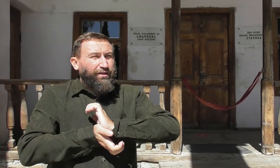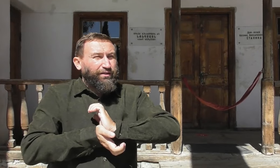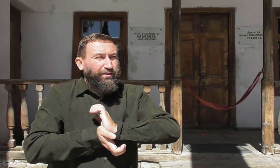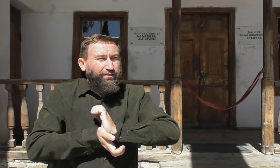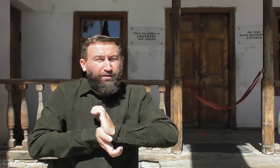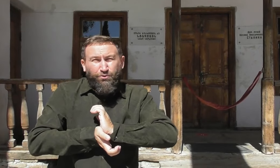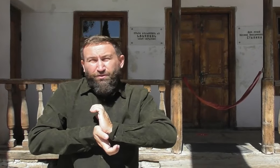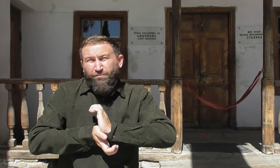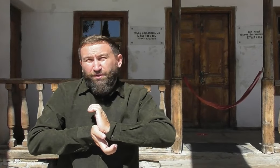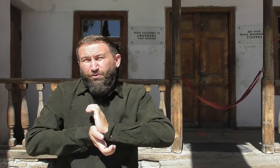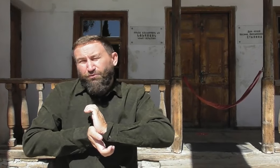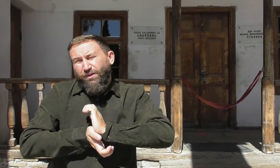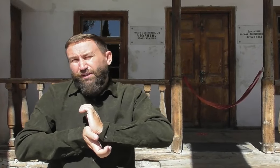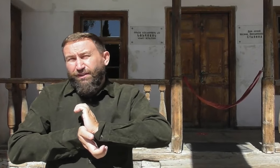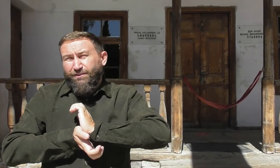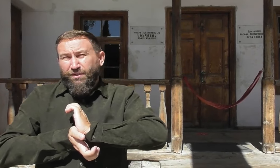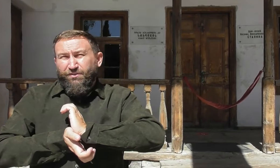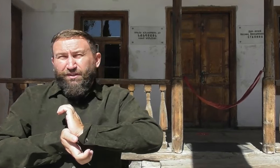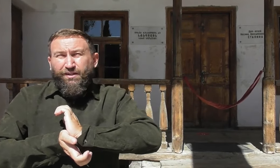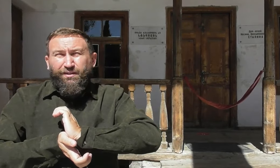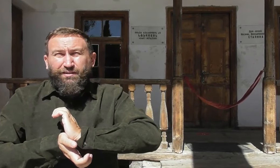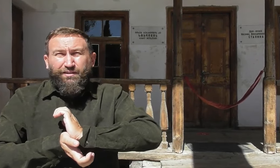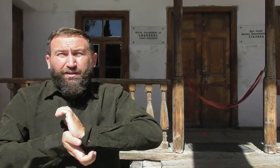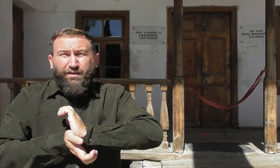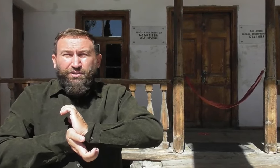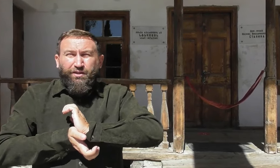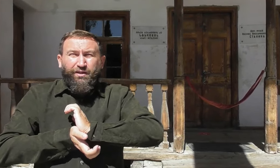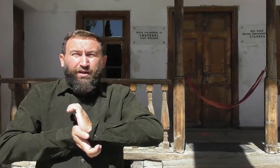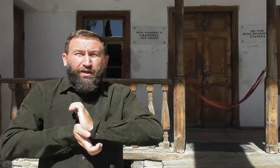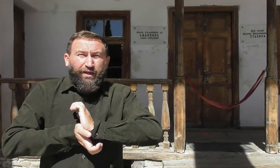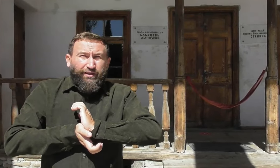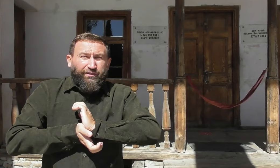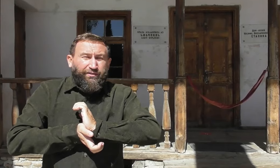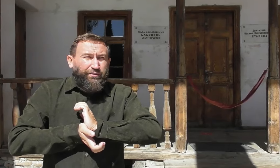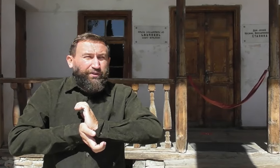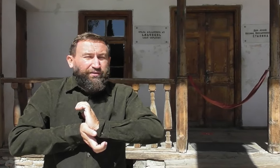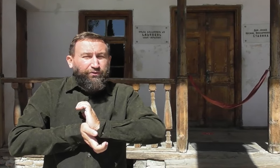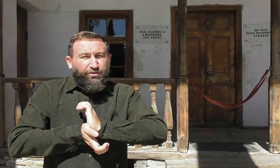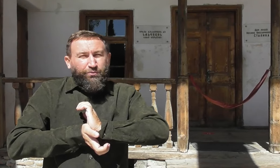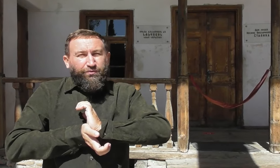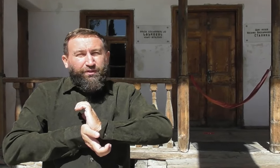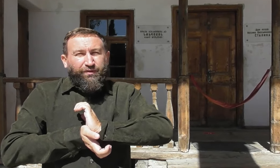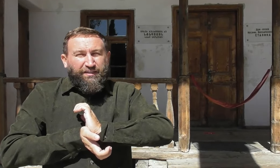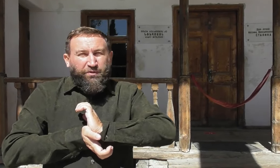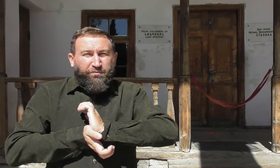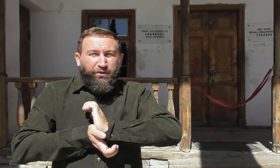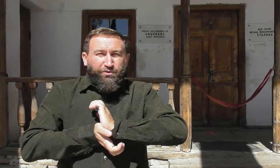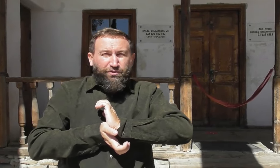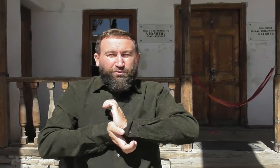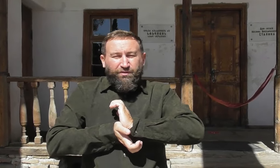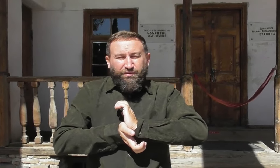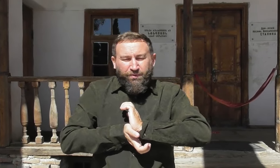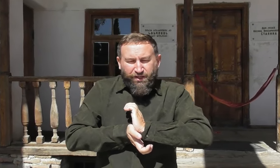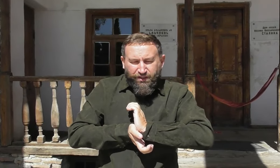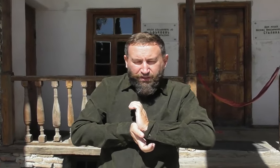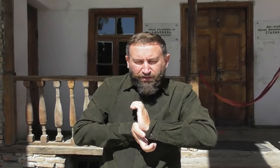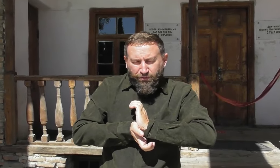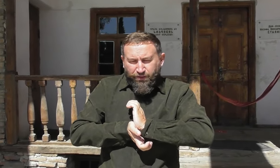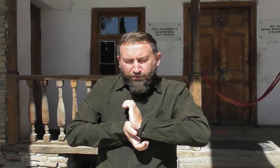далее. Из хорошего в плохое. Ну, фрактальность. Фрактальность, и каждая система на следующем уровне является противоположностью себя и наоборот.